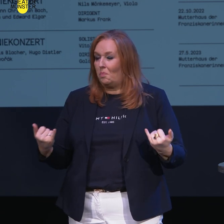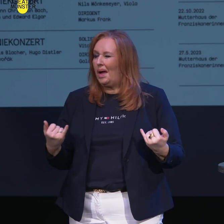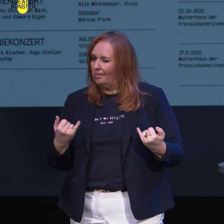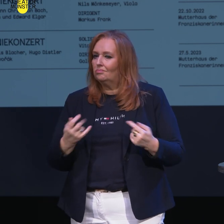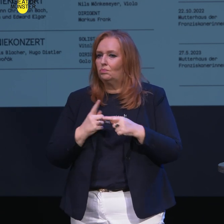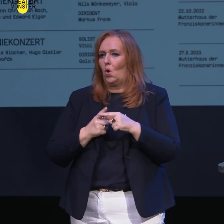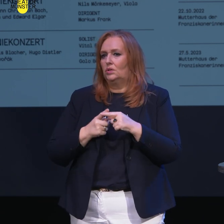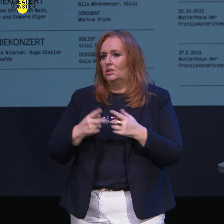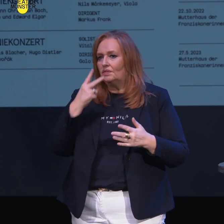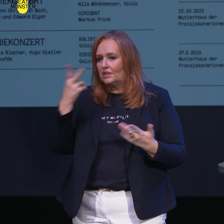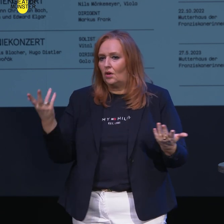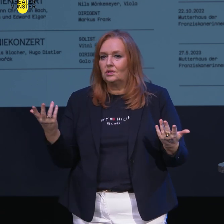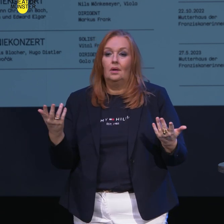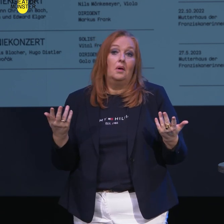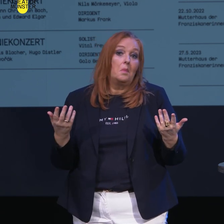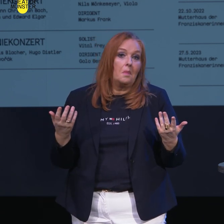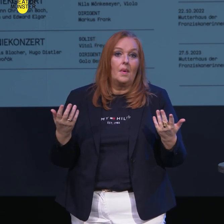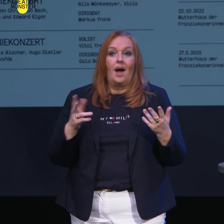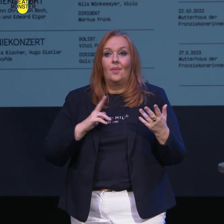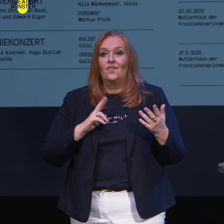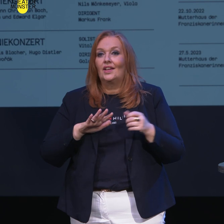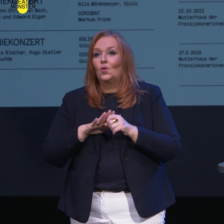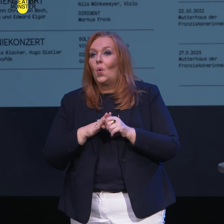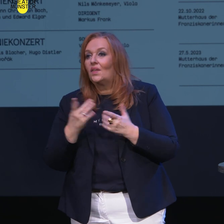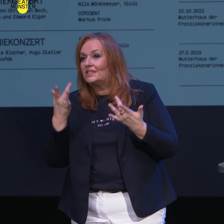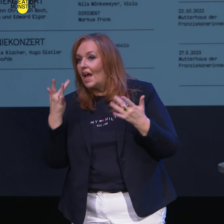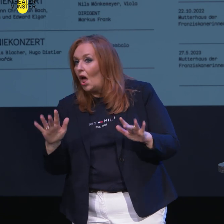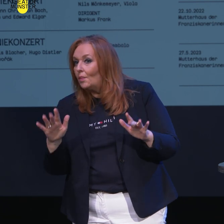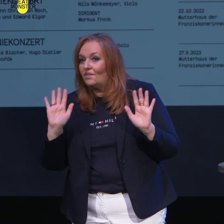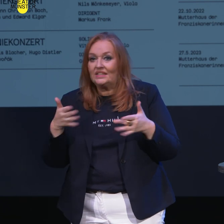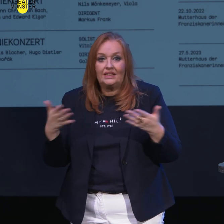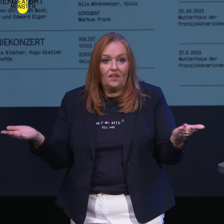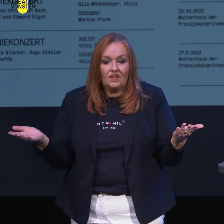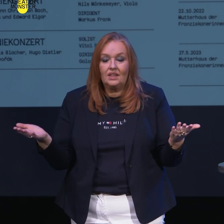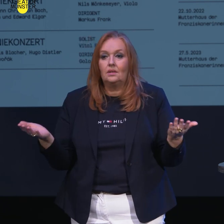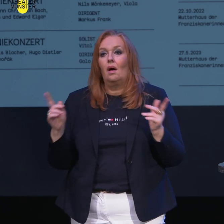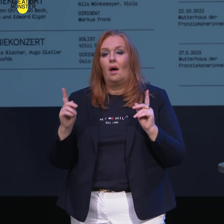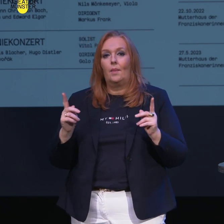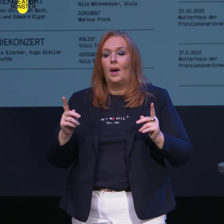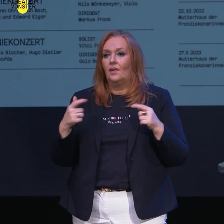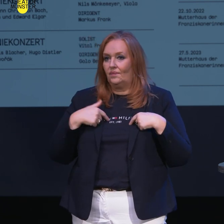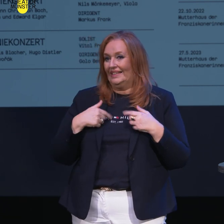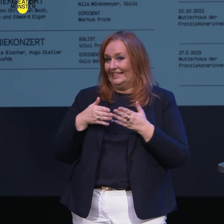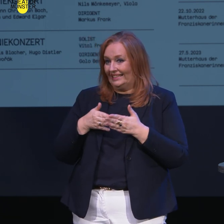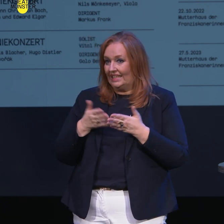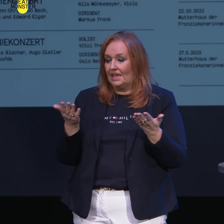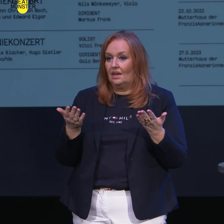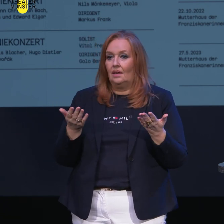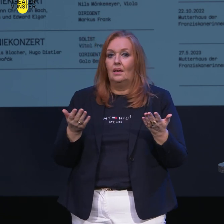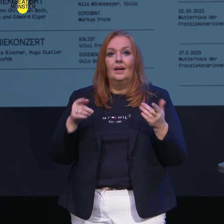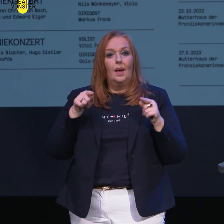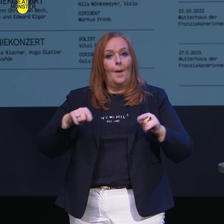ganz gut aus. Es ist immer die Frage, was Corona uns erlaubt und was nicht. Aber wir beabsichtigen also,